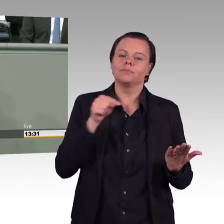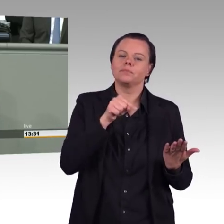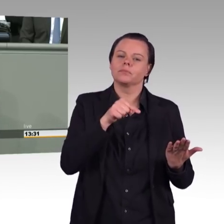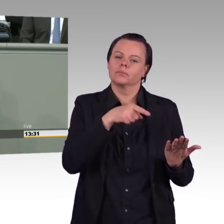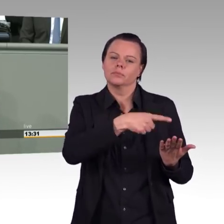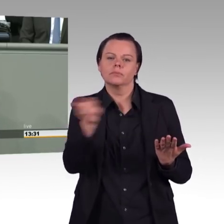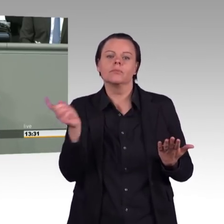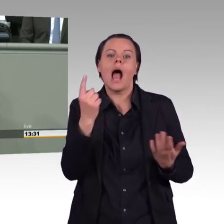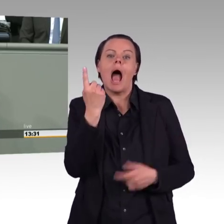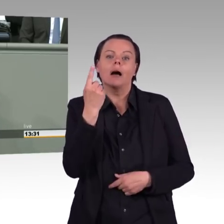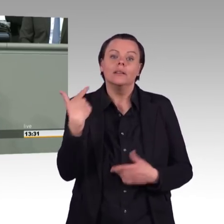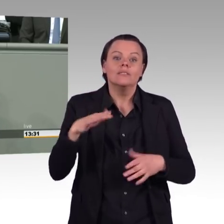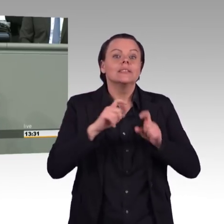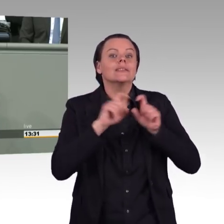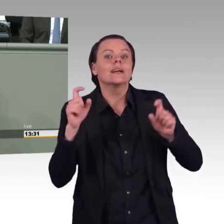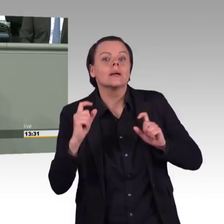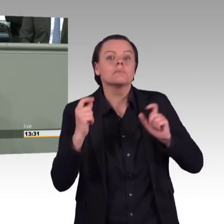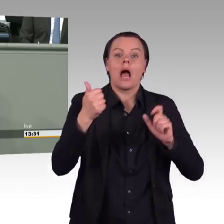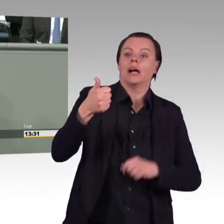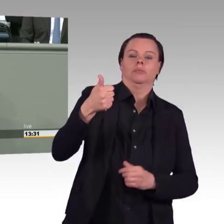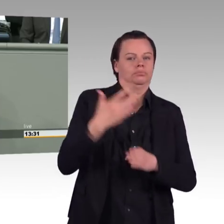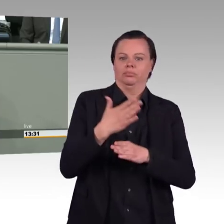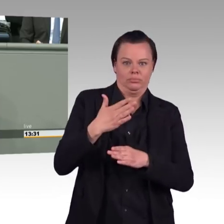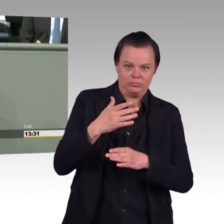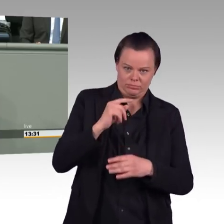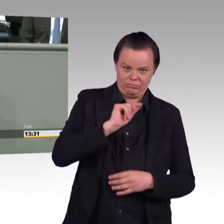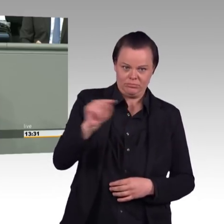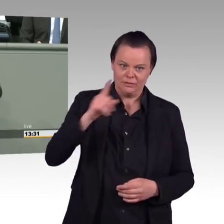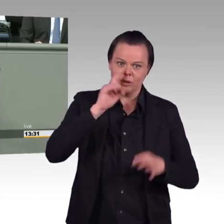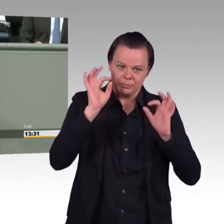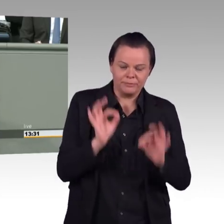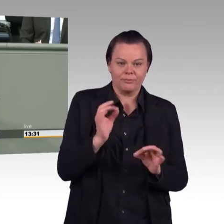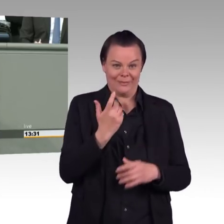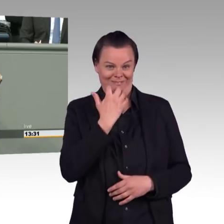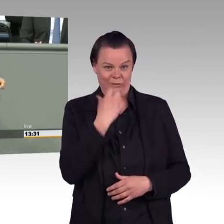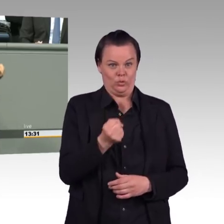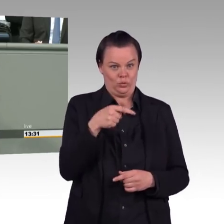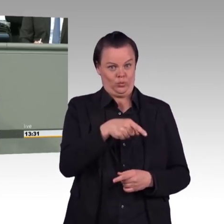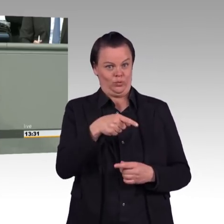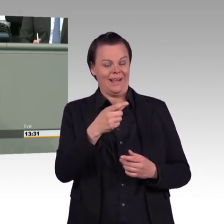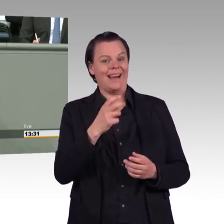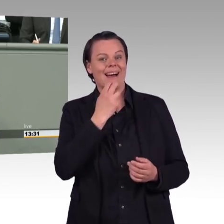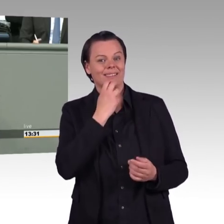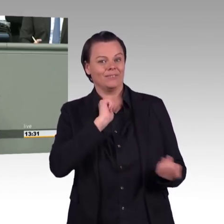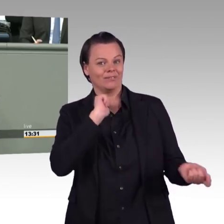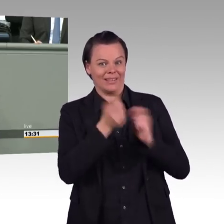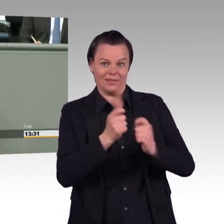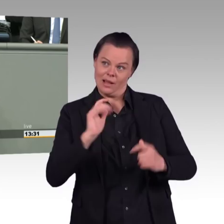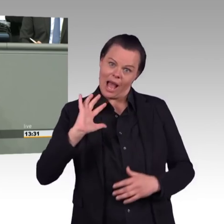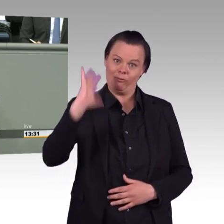dann fehlt alles das, was danach kommt. Also die Leitung, die Speicher, was auch immer. Wir müssen dafür sorgen, dass das immer komplex gesagt wird.